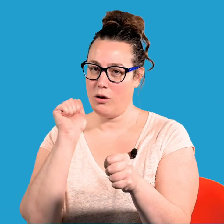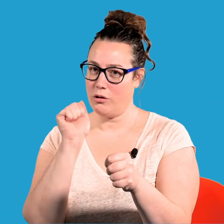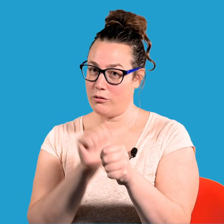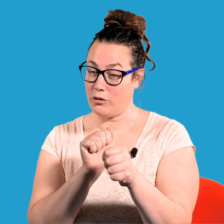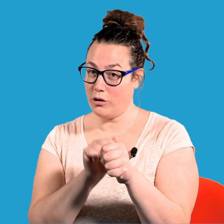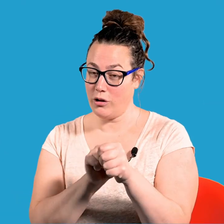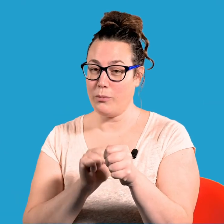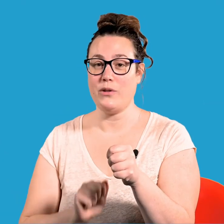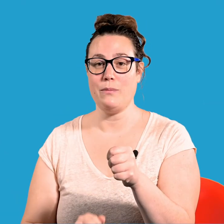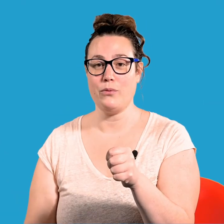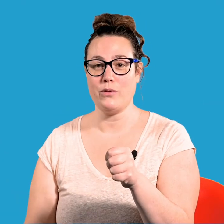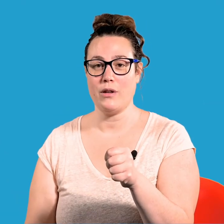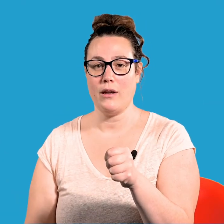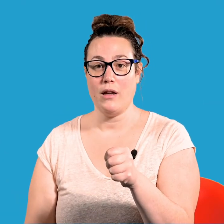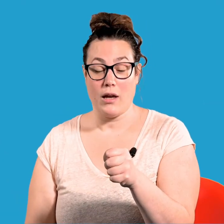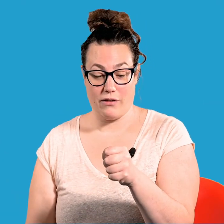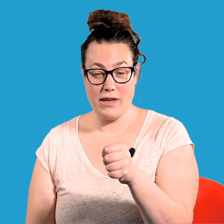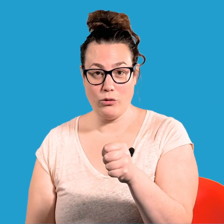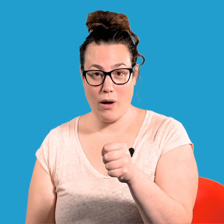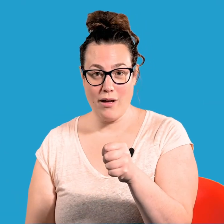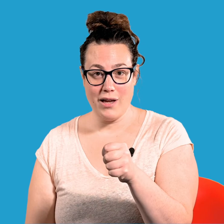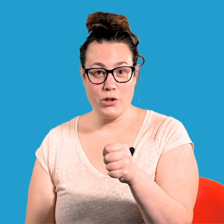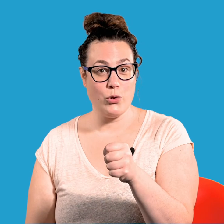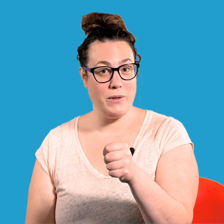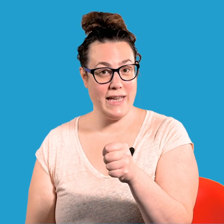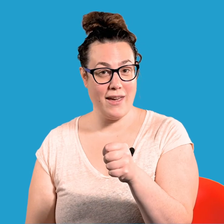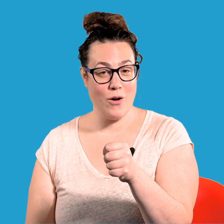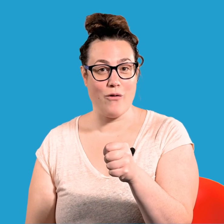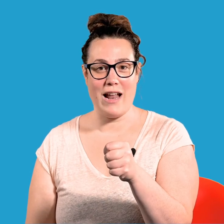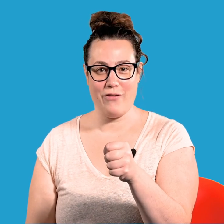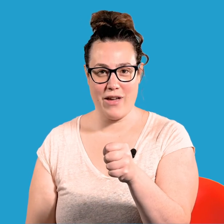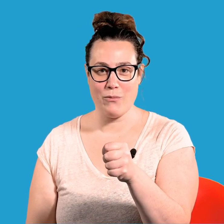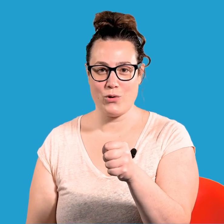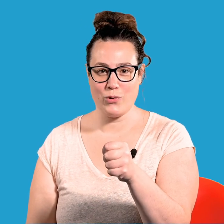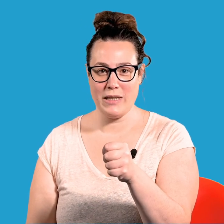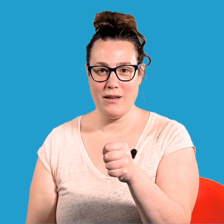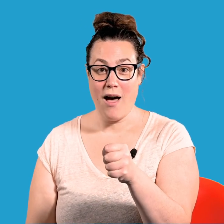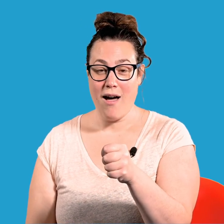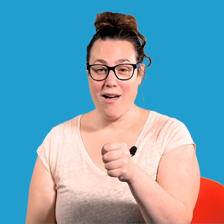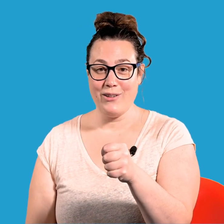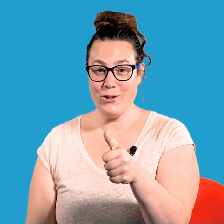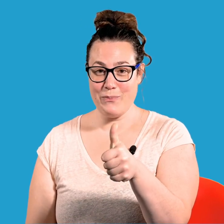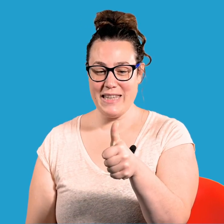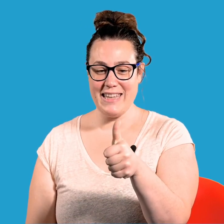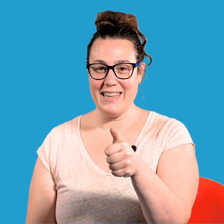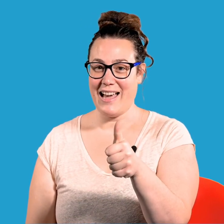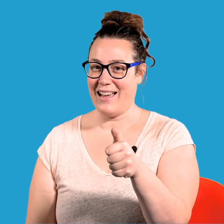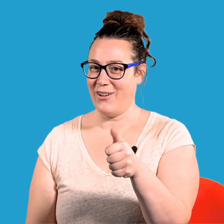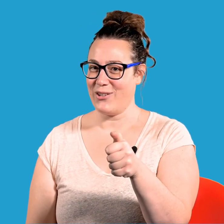Toc toc toc, petit pouce, réveille-toi. Tu as oublié ? On va à la ferme aujourd'hui. Youpi ! Alors je